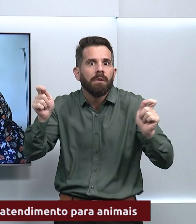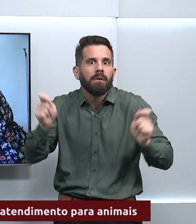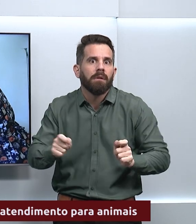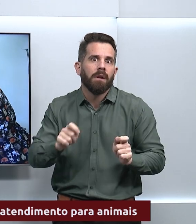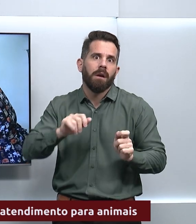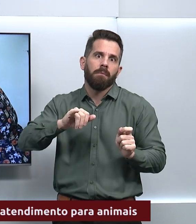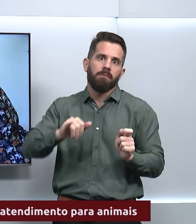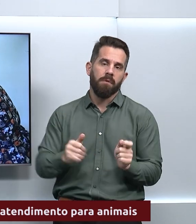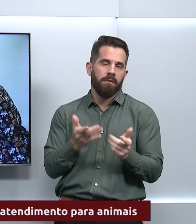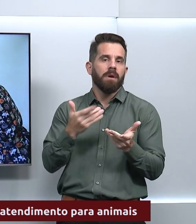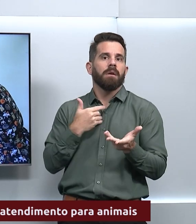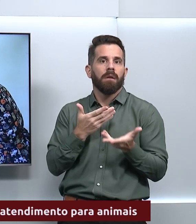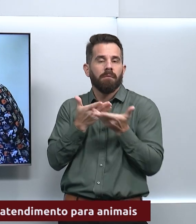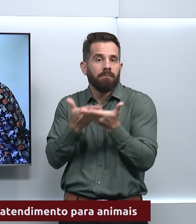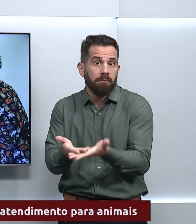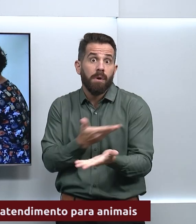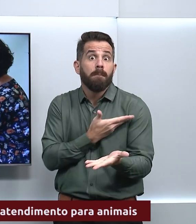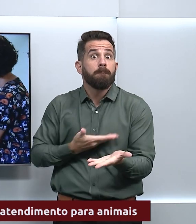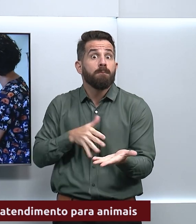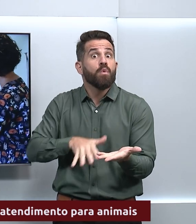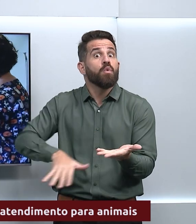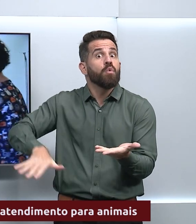serviço nosso, que é um serviço público.